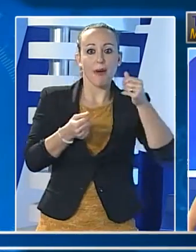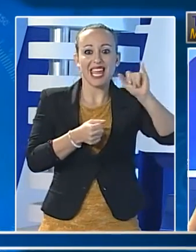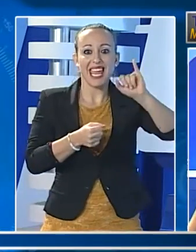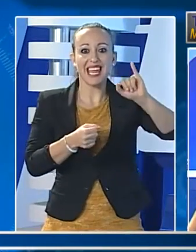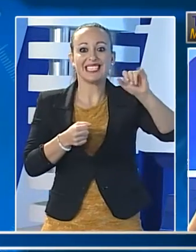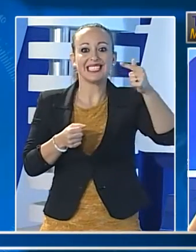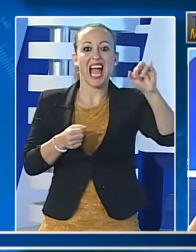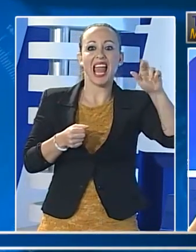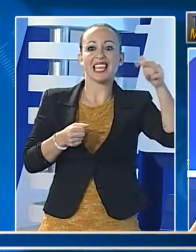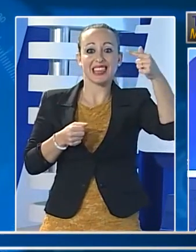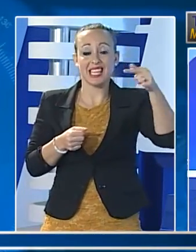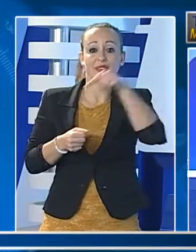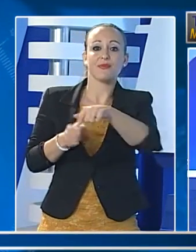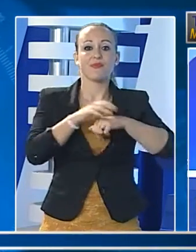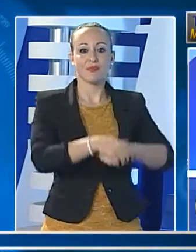prossima.